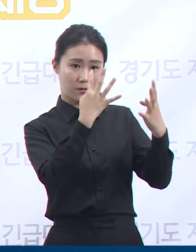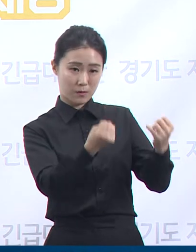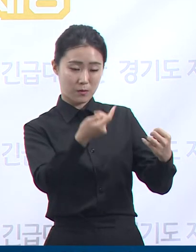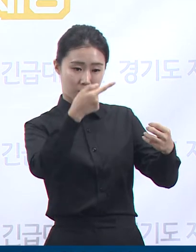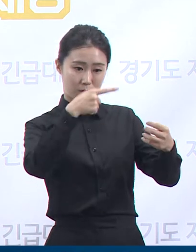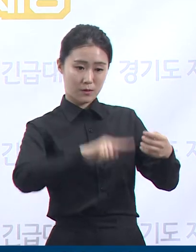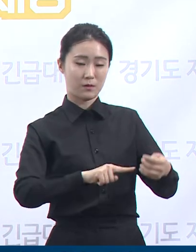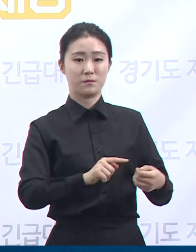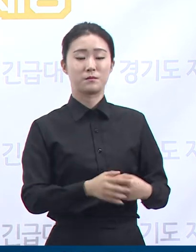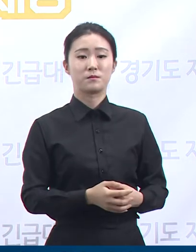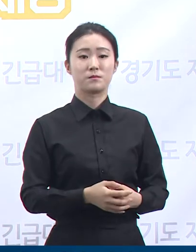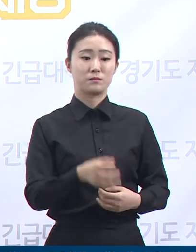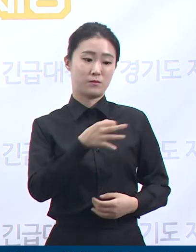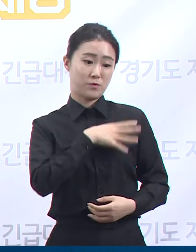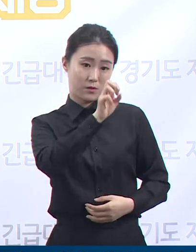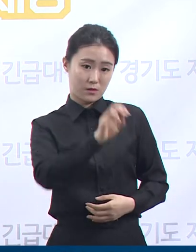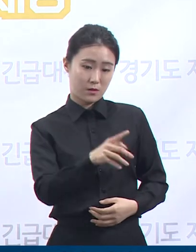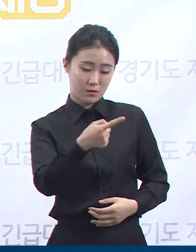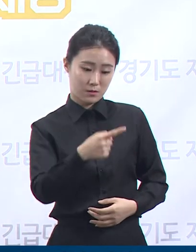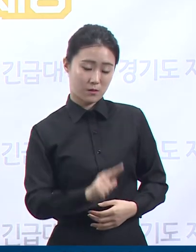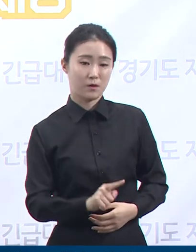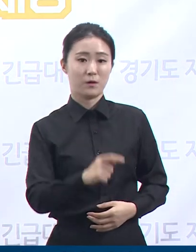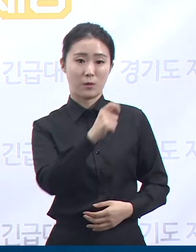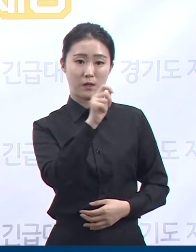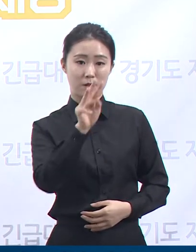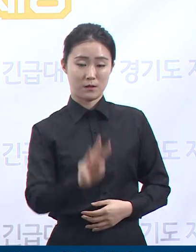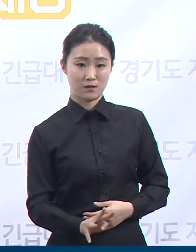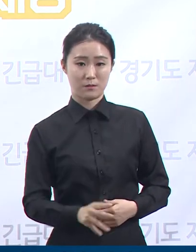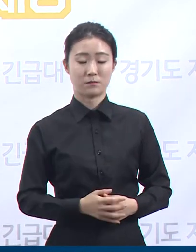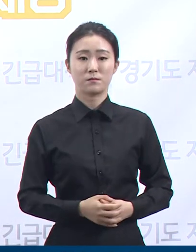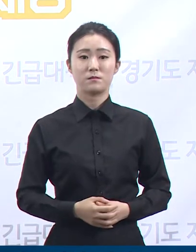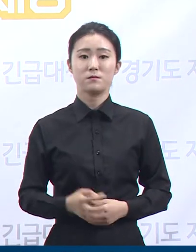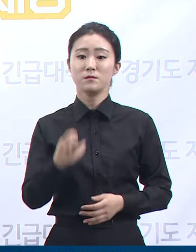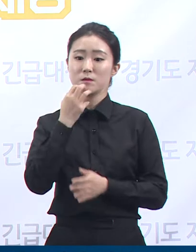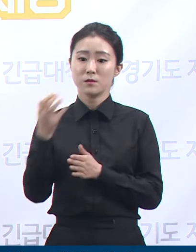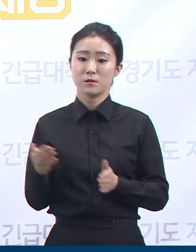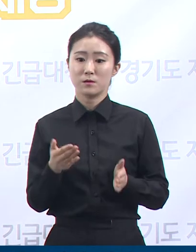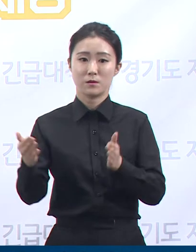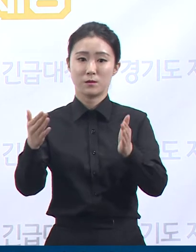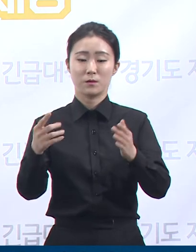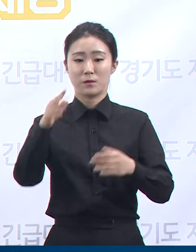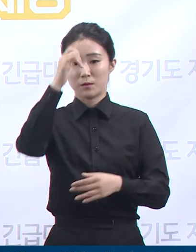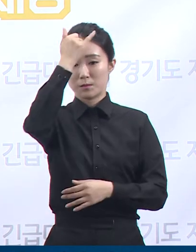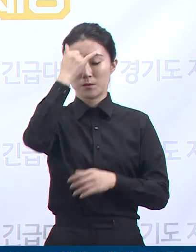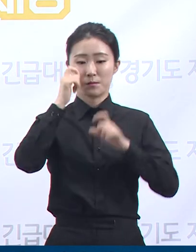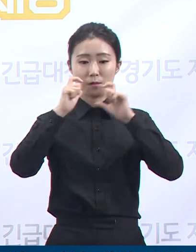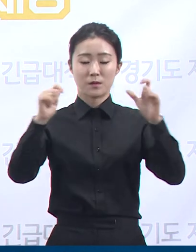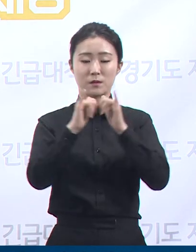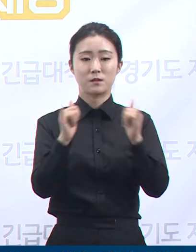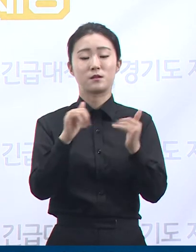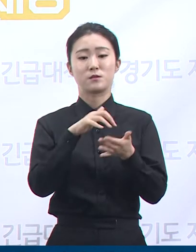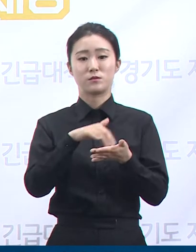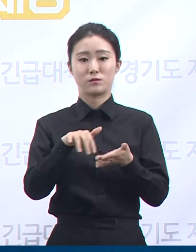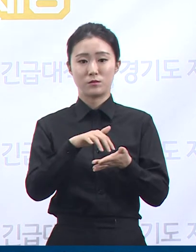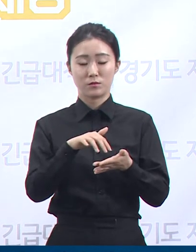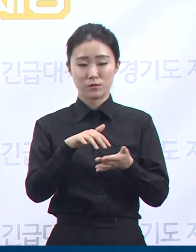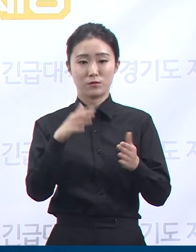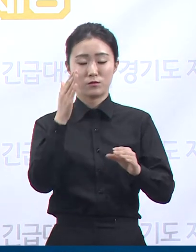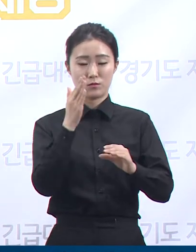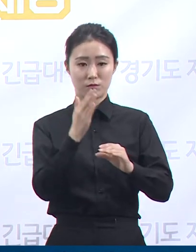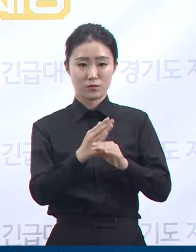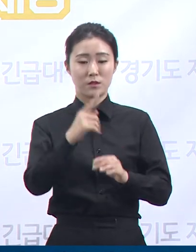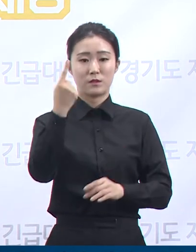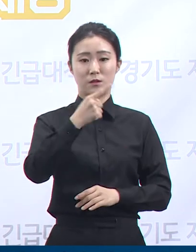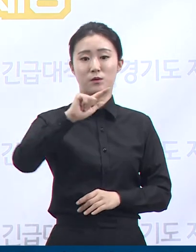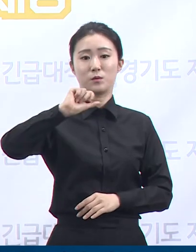20명 순입니다. 경기도 확진자 중 1,055명은 퇴원하였고 현재 236명이 병원 및